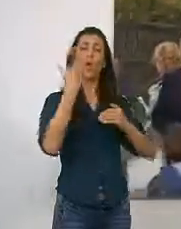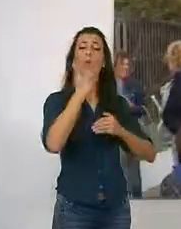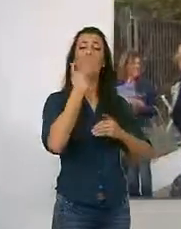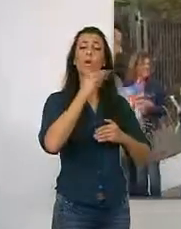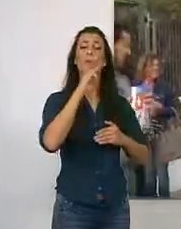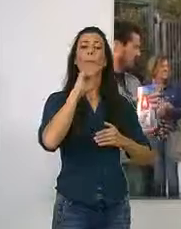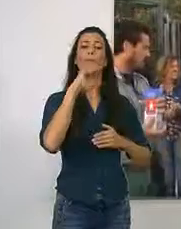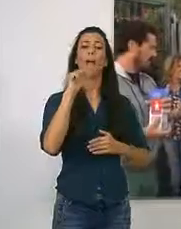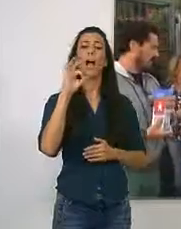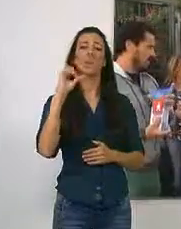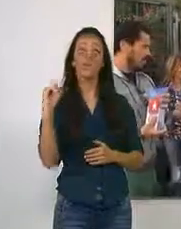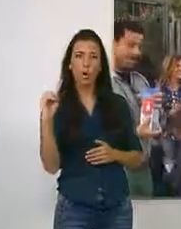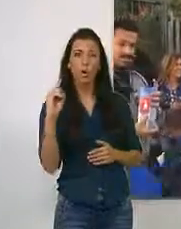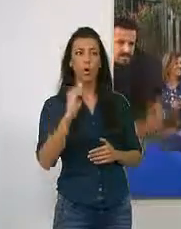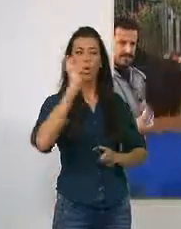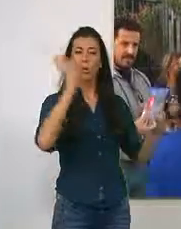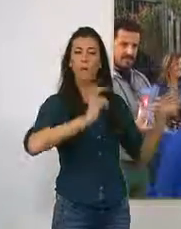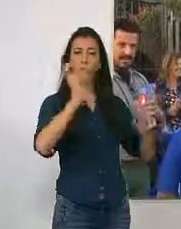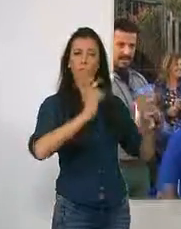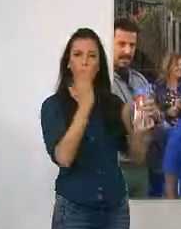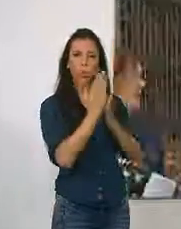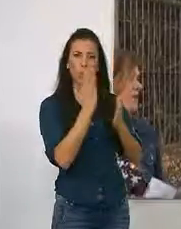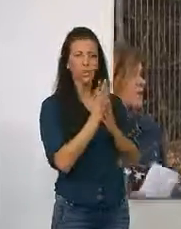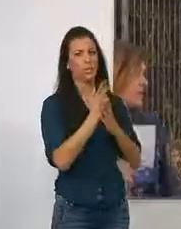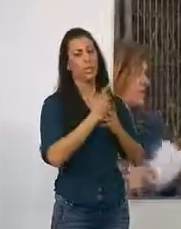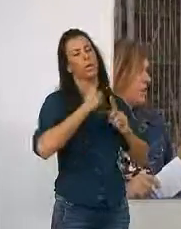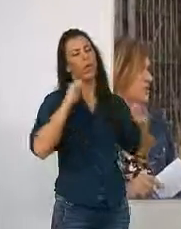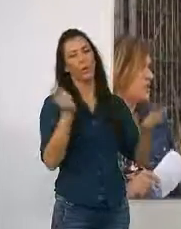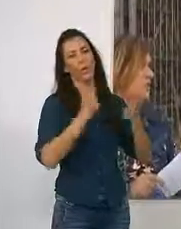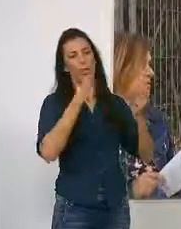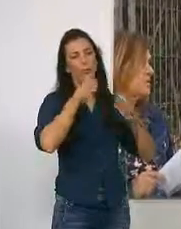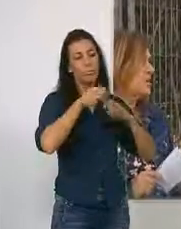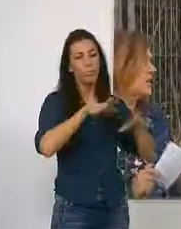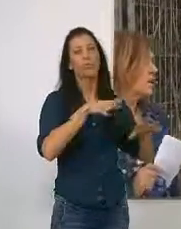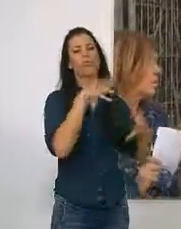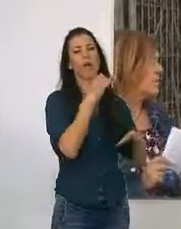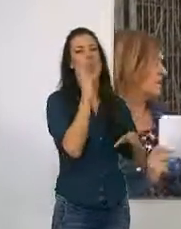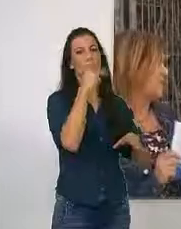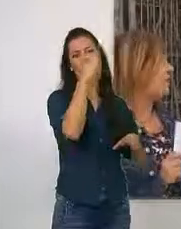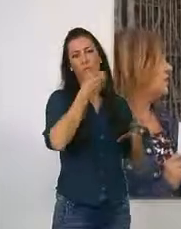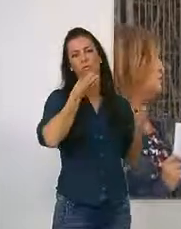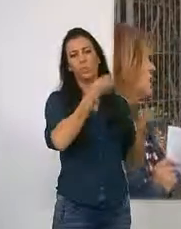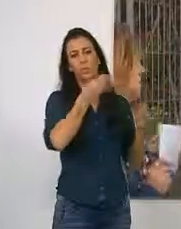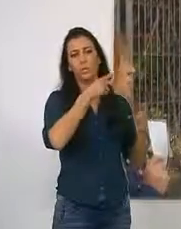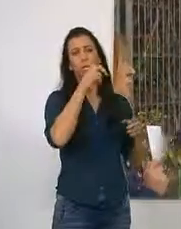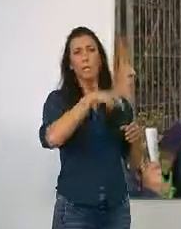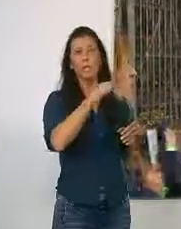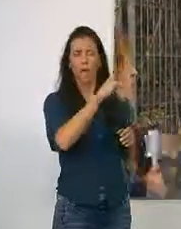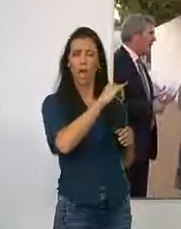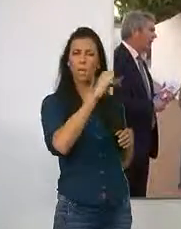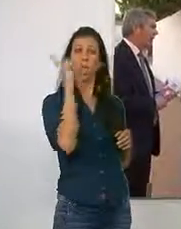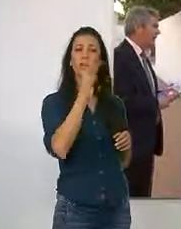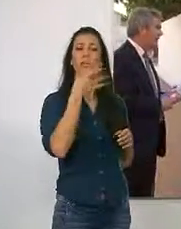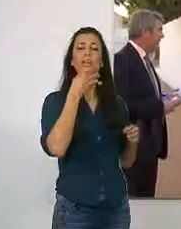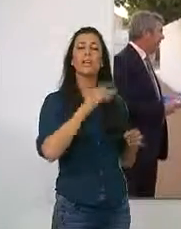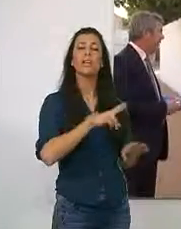del Colegio Pablo Picasso a la llegada de los estudiantes acompañados de los padres. En el acto también han estado